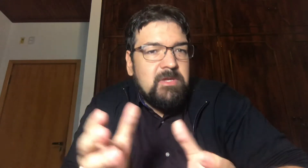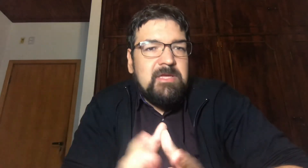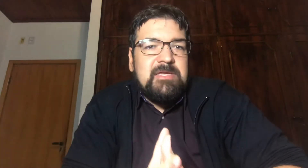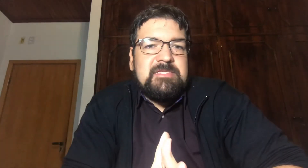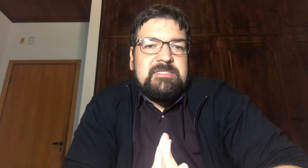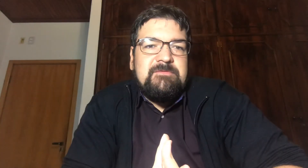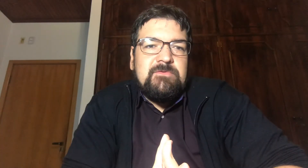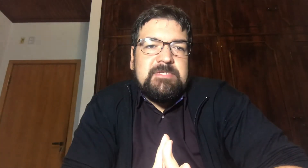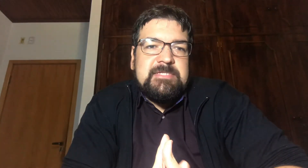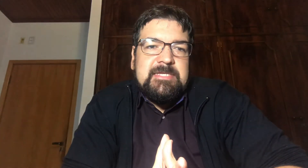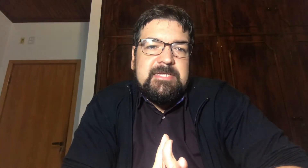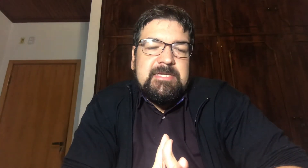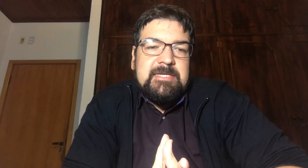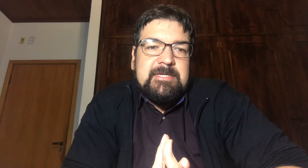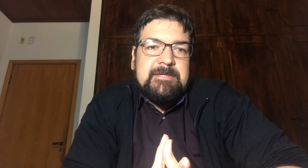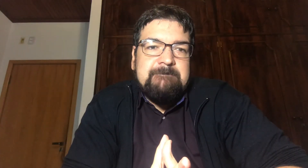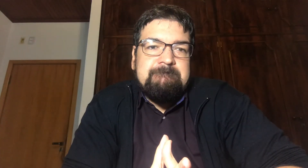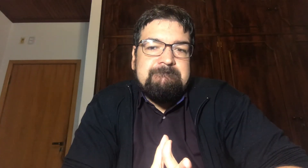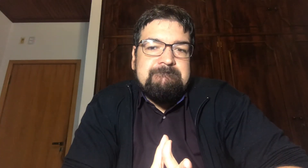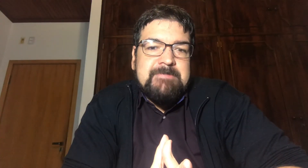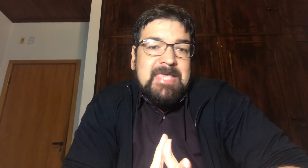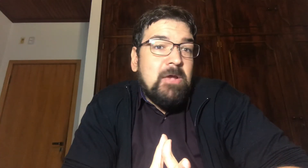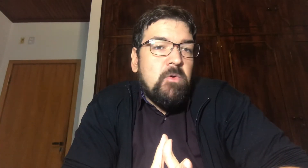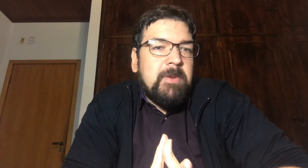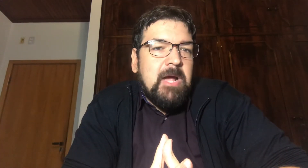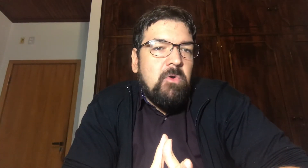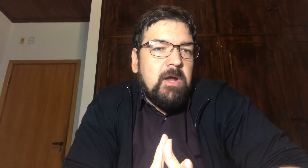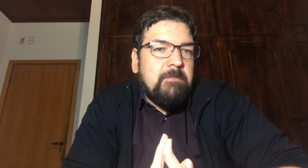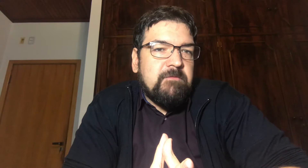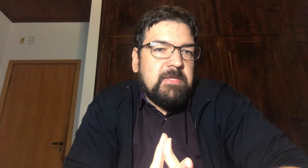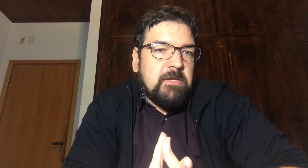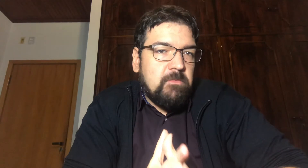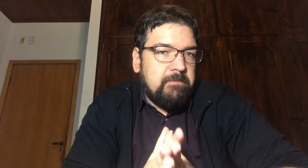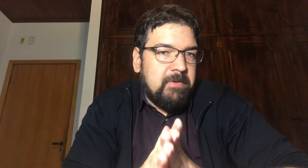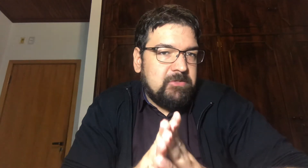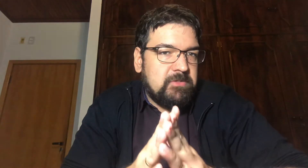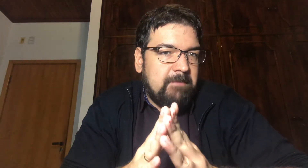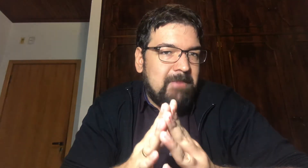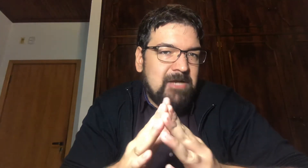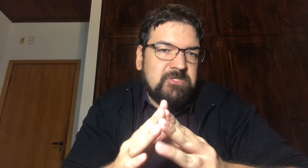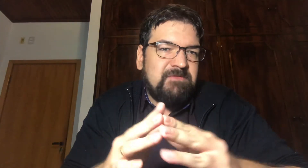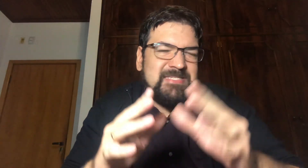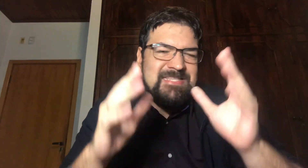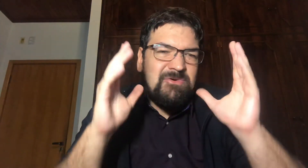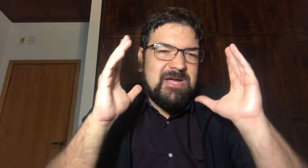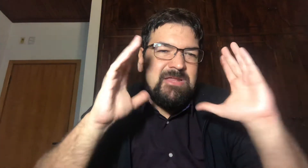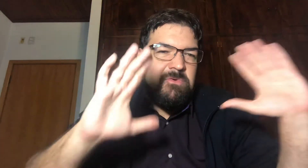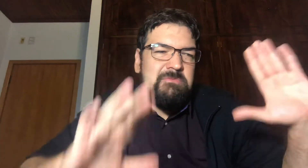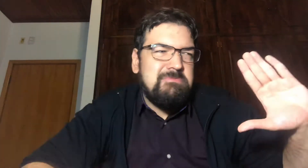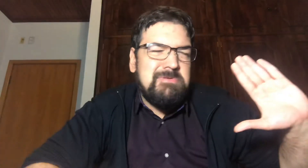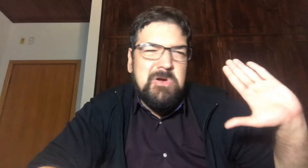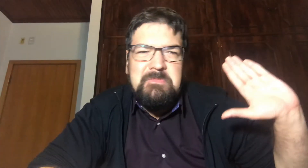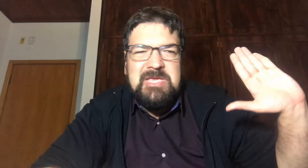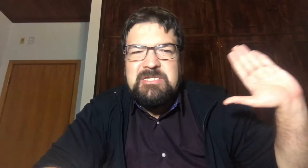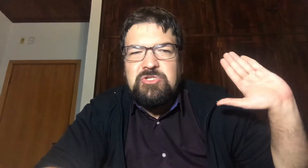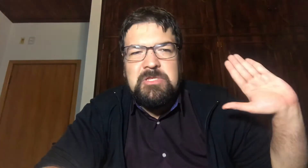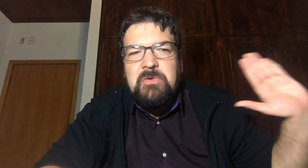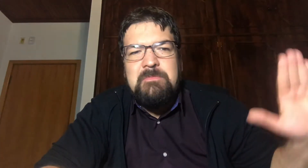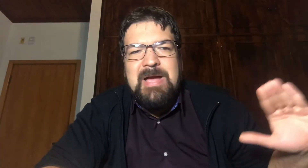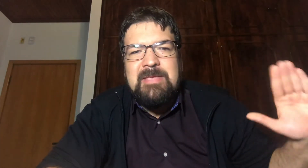Se você Quer comprar agora Aproveitar que o preço Está baixo Você fala assim Não cara Eu realmente Acho que não Cai